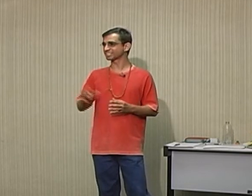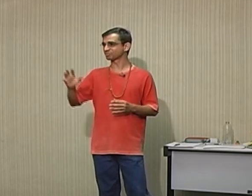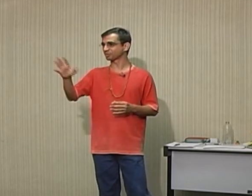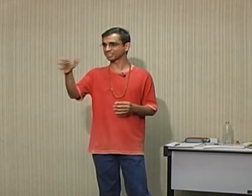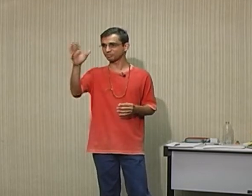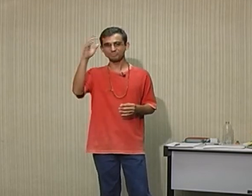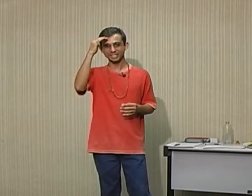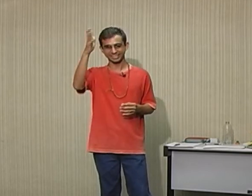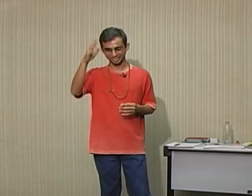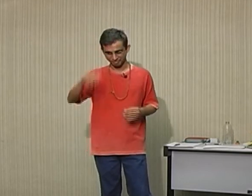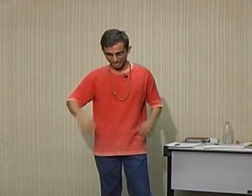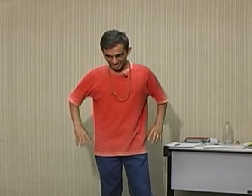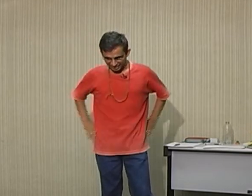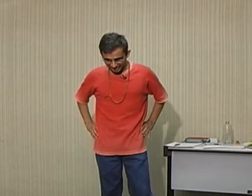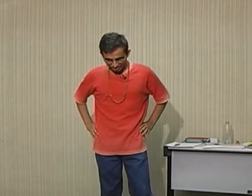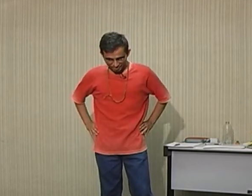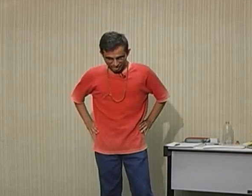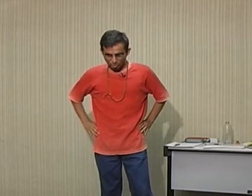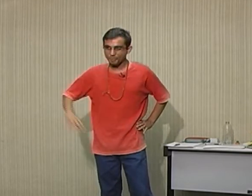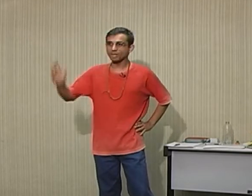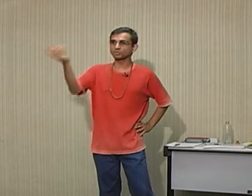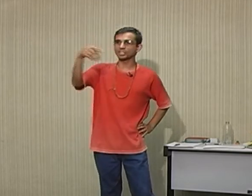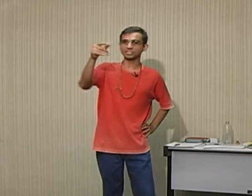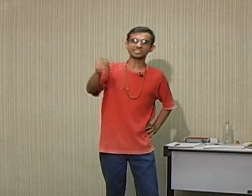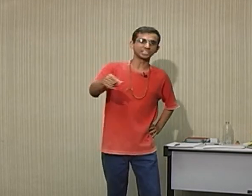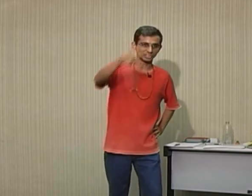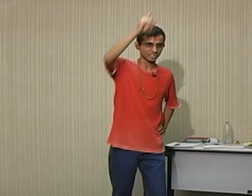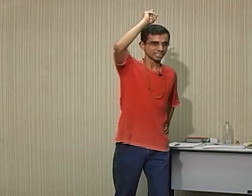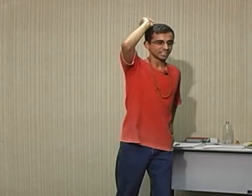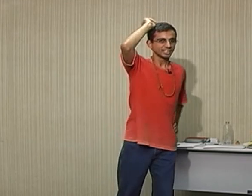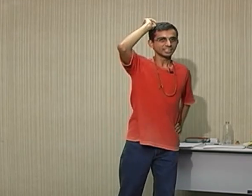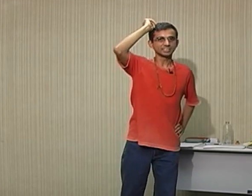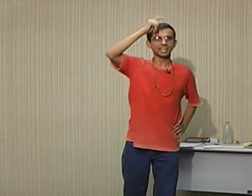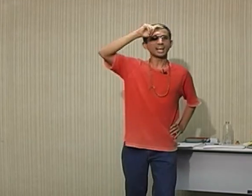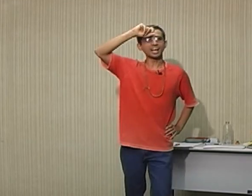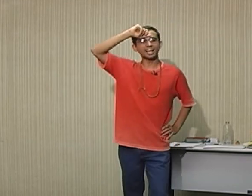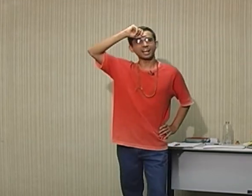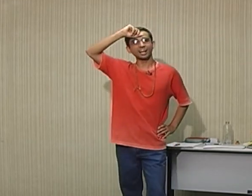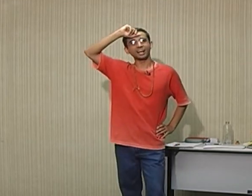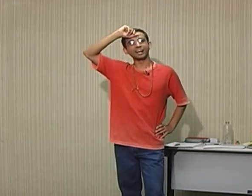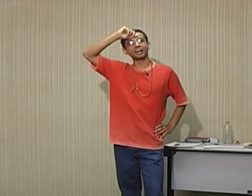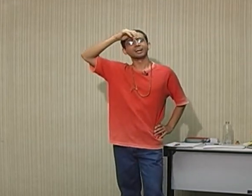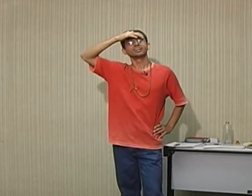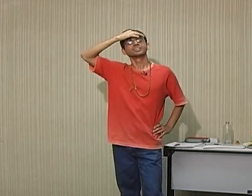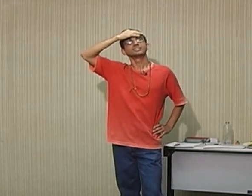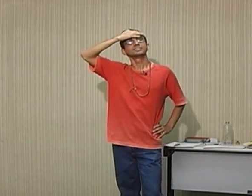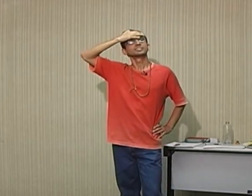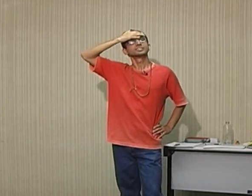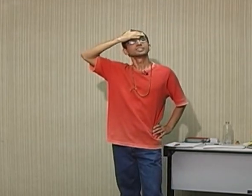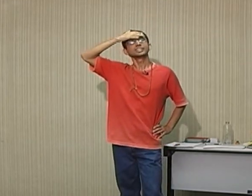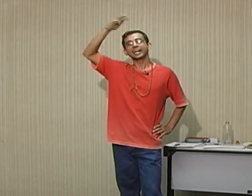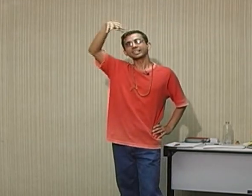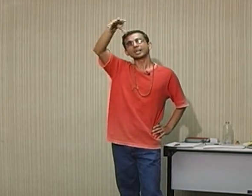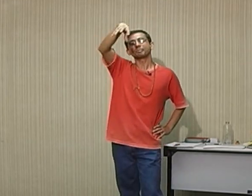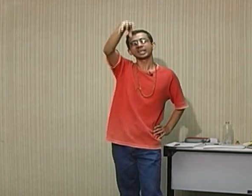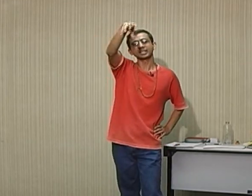que se for aqui eu vou me perder, né? Vamos pegar um trecho que é o seguinte, da reta da penha